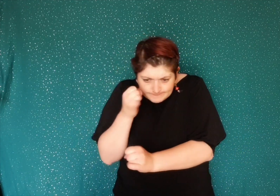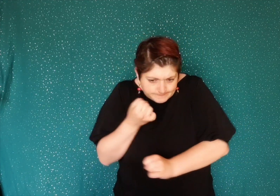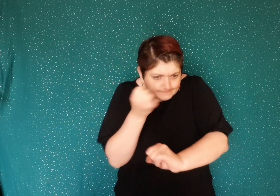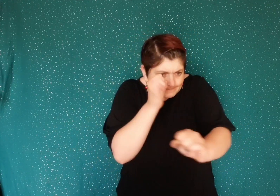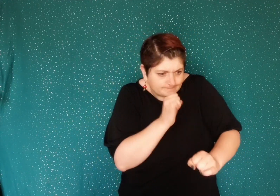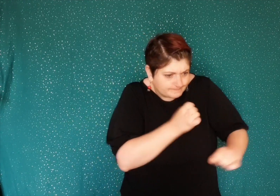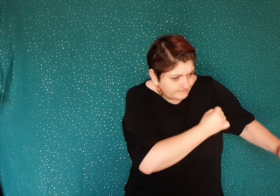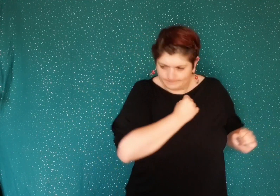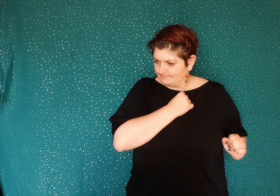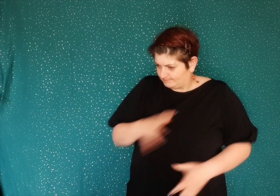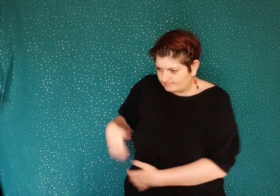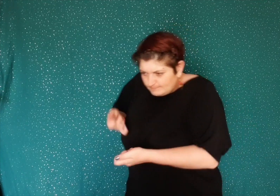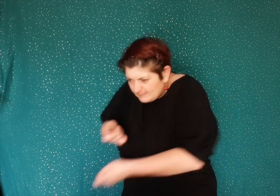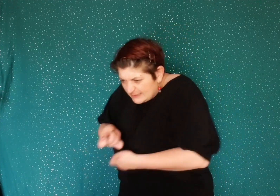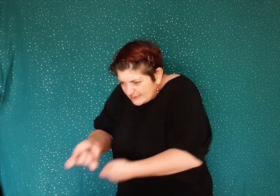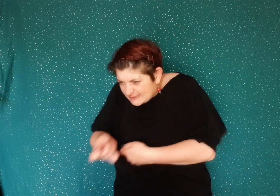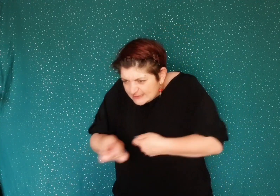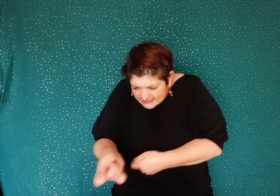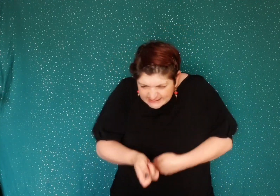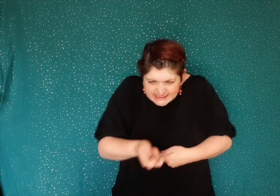balaie il nettoie